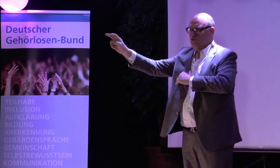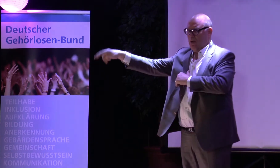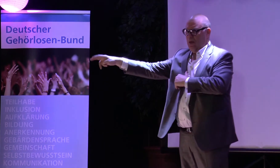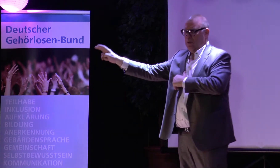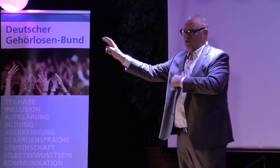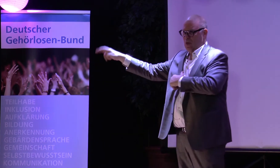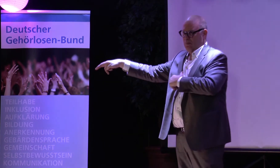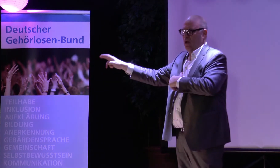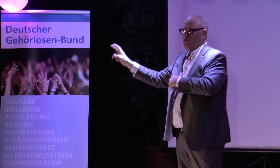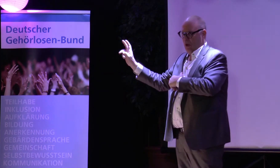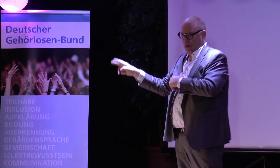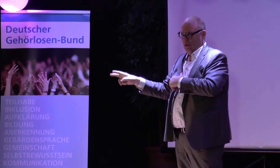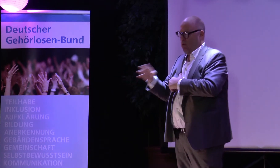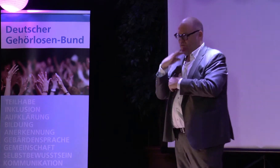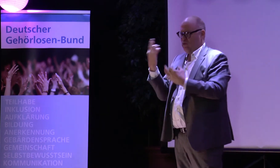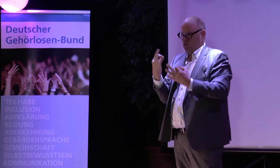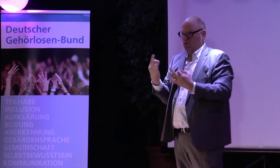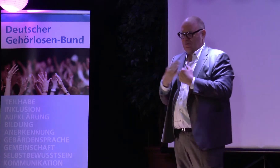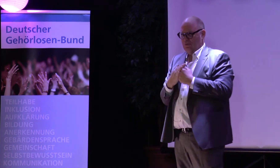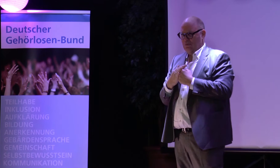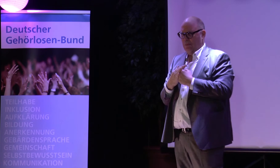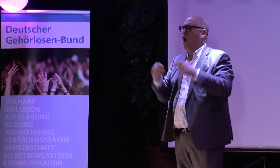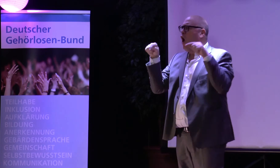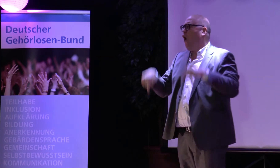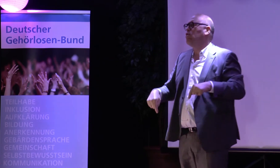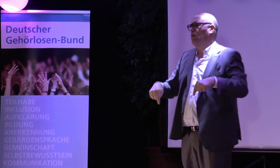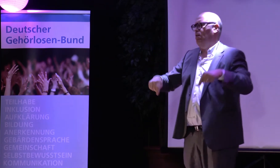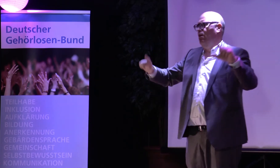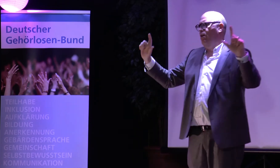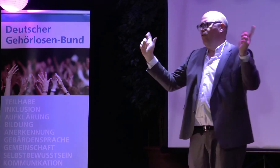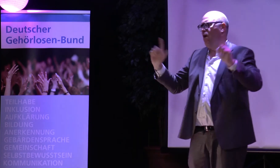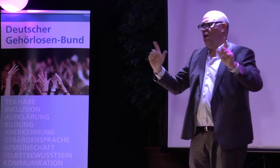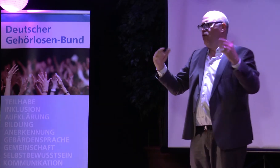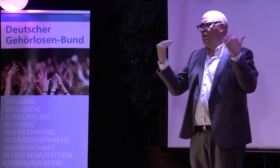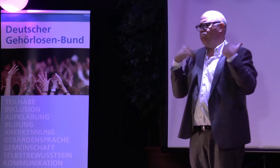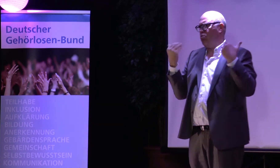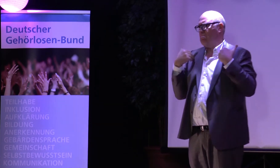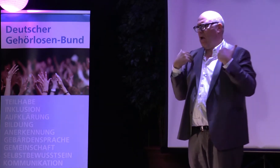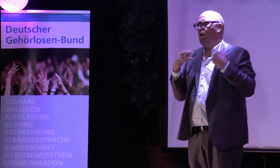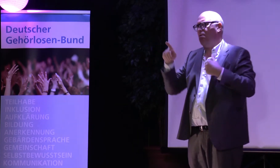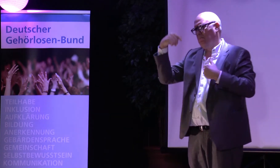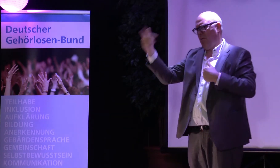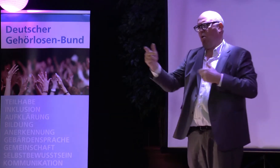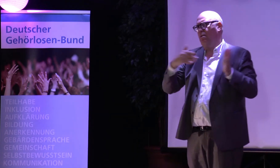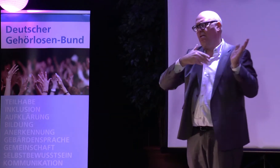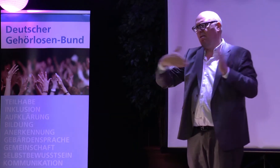Baustellen. Das ist so. Da haben wir noch viel zu tun. Aber heute wollen wir feiern, den Geburtstag.